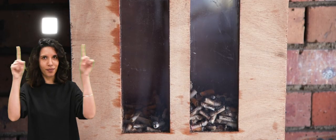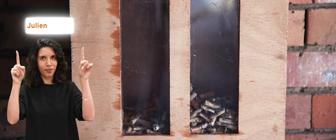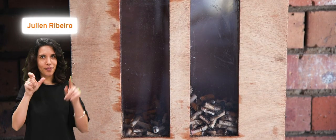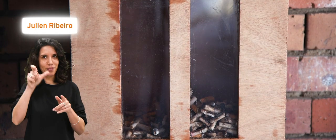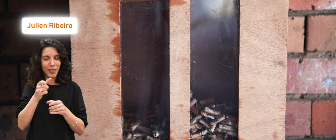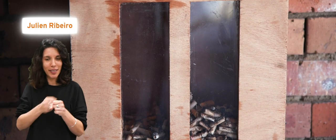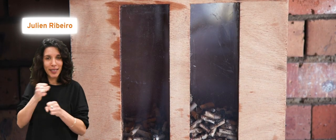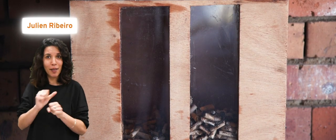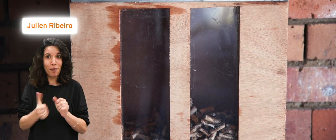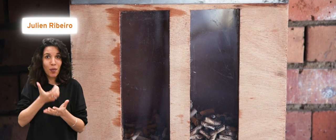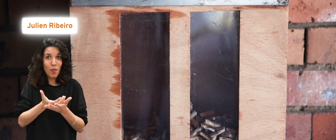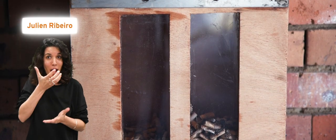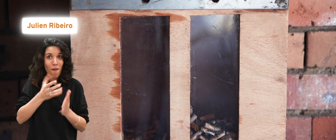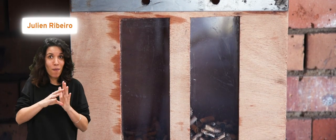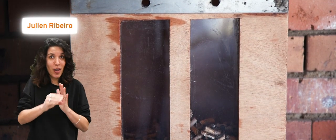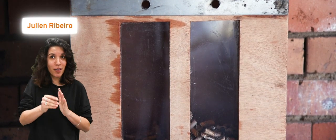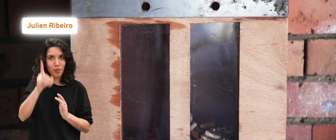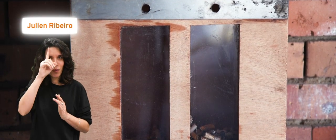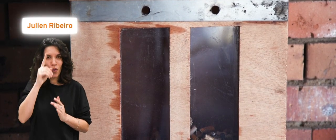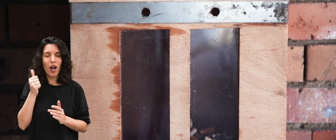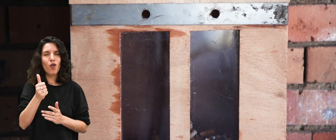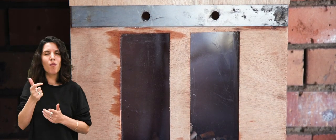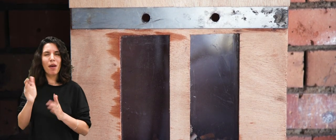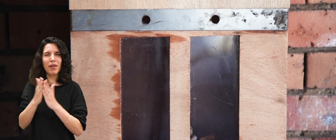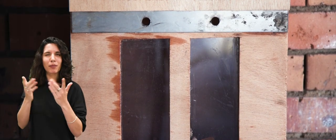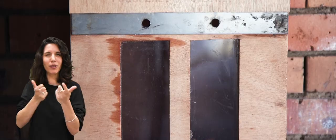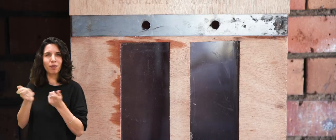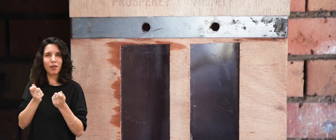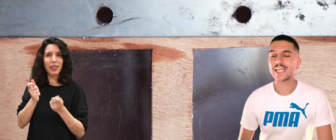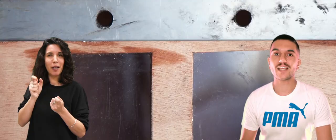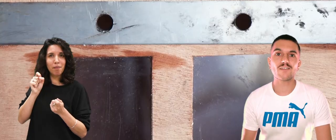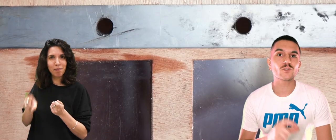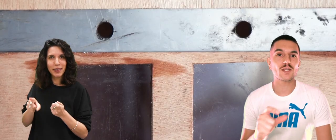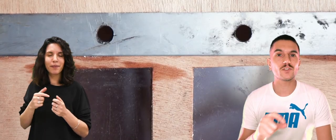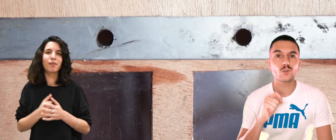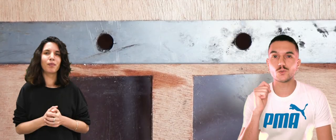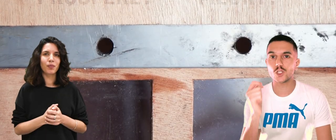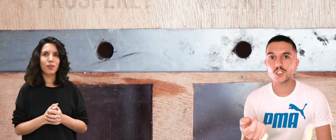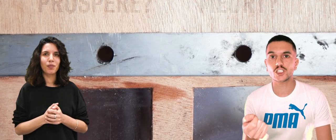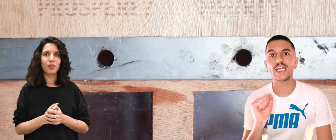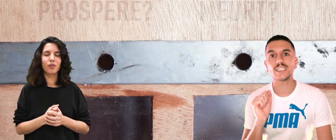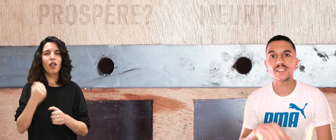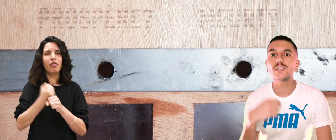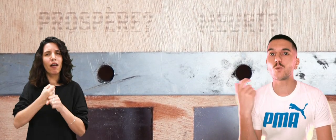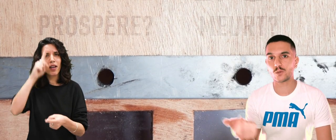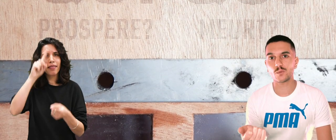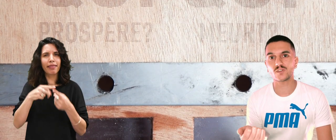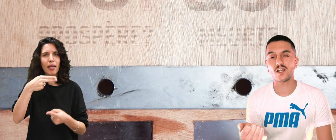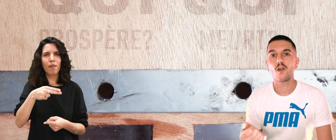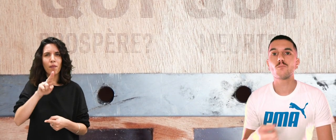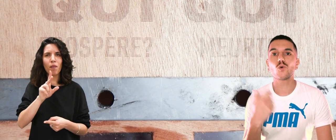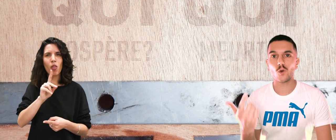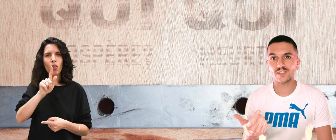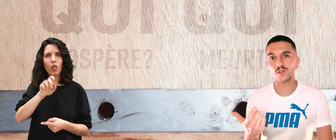Julien Ribeiro réalise sa première œuvre plastique, puisqu'il est commissaire d'exposition. Il travaille sur la figure du nudge et des techniques comportementales,